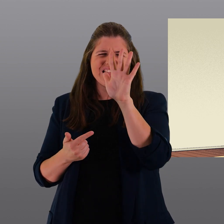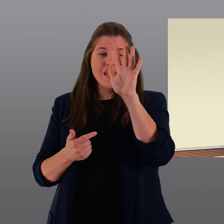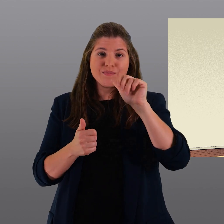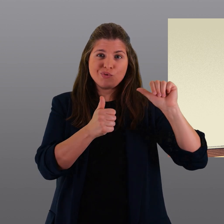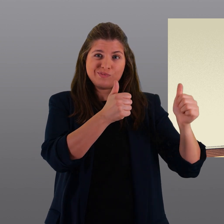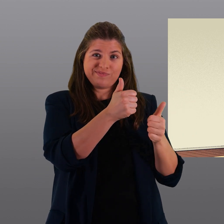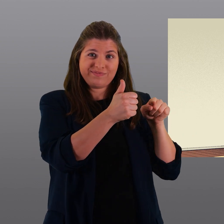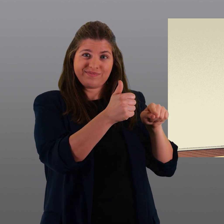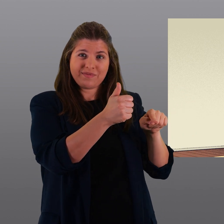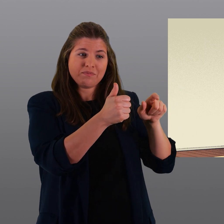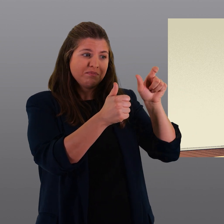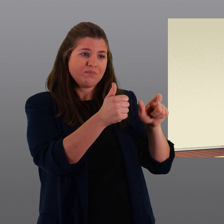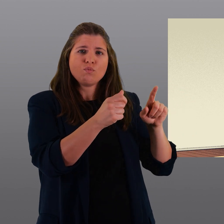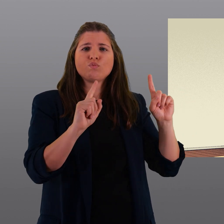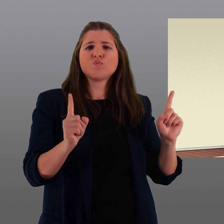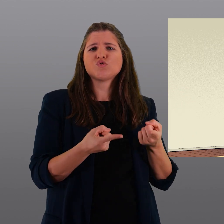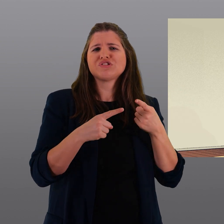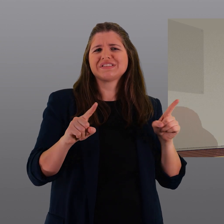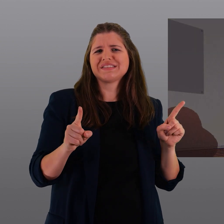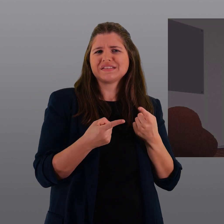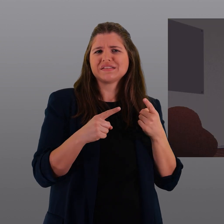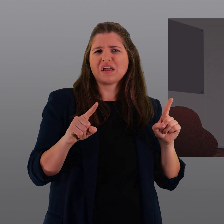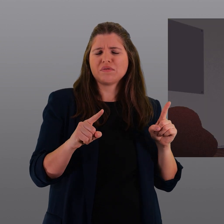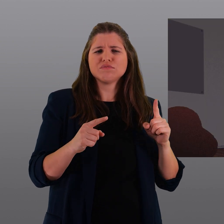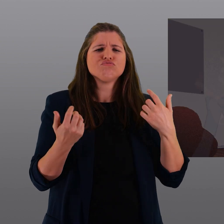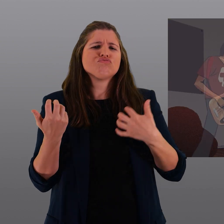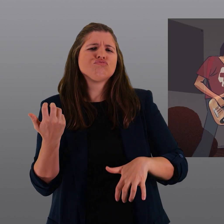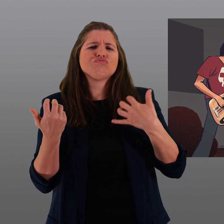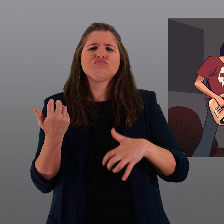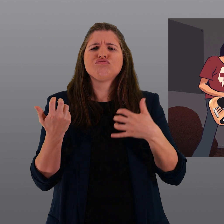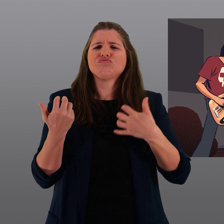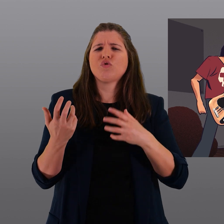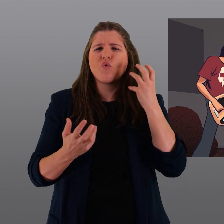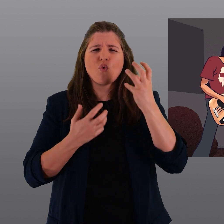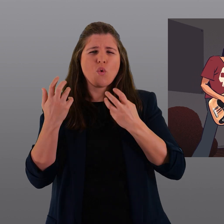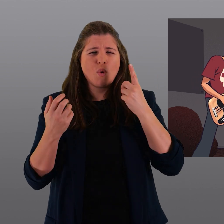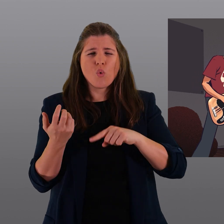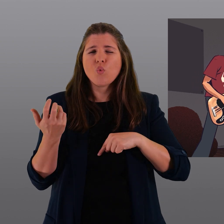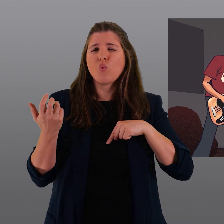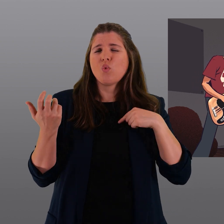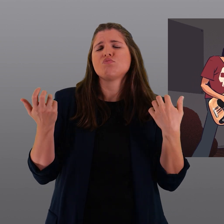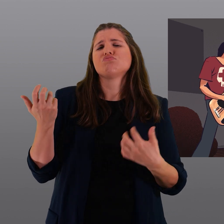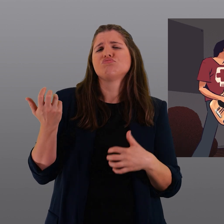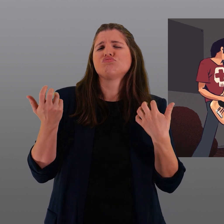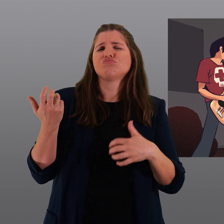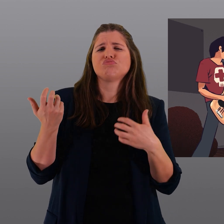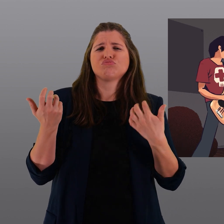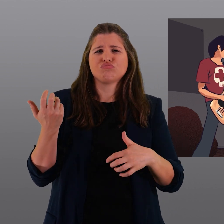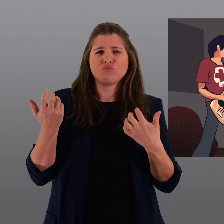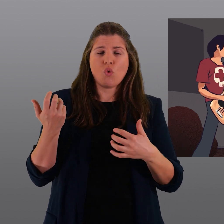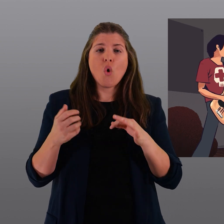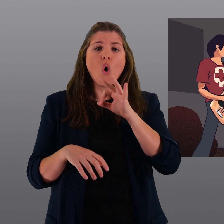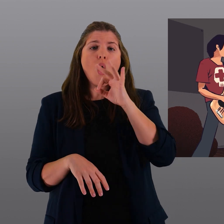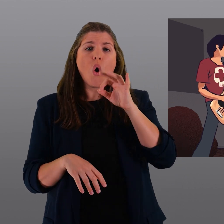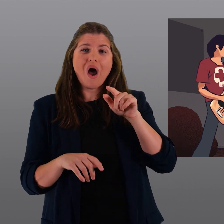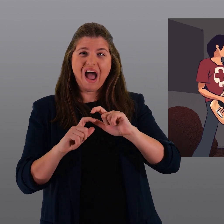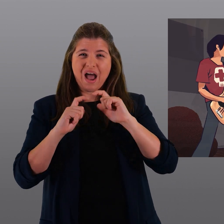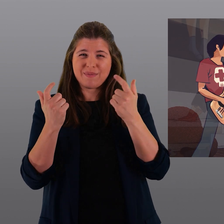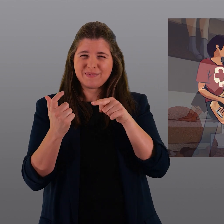esempio se una stanza è subloccata a un musicista che vi si esercita a lungo facendo parecchio rumore oppure se